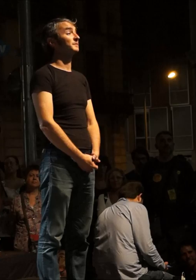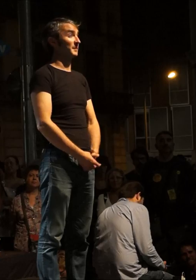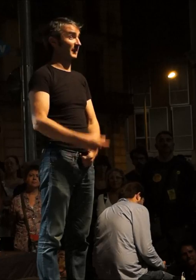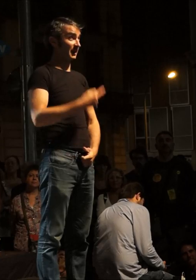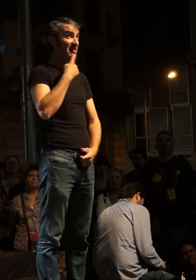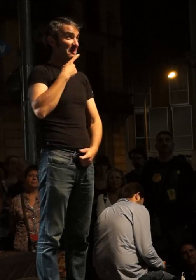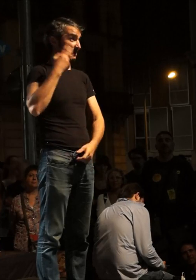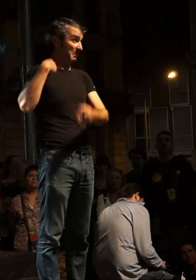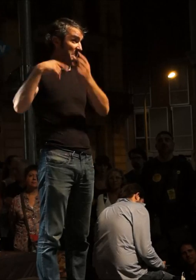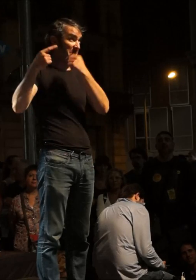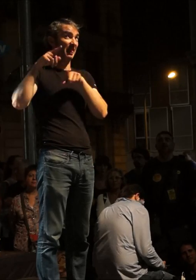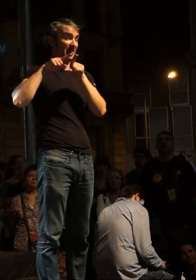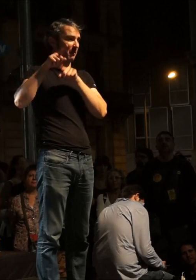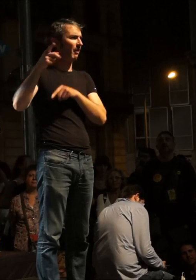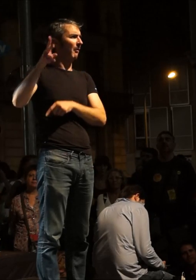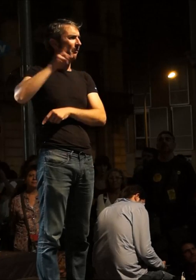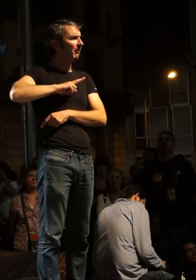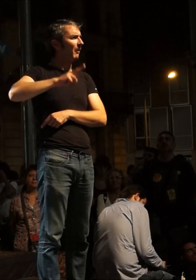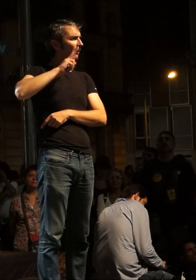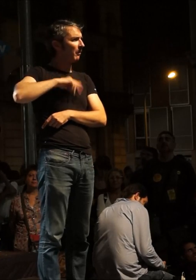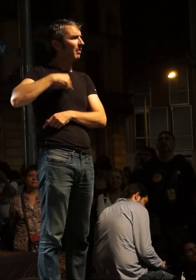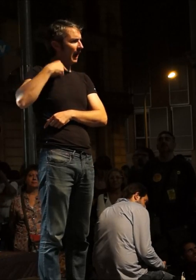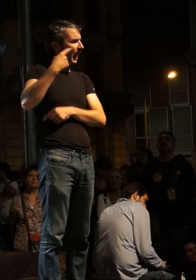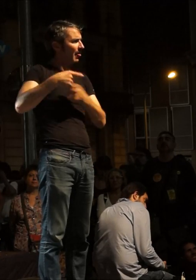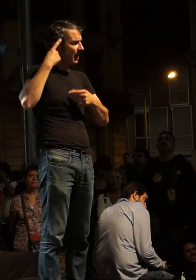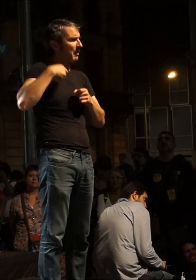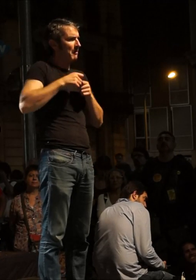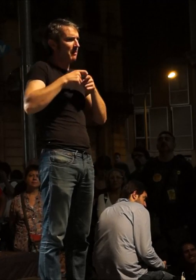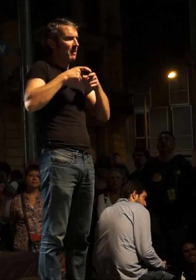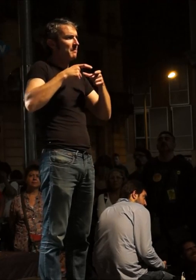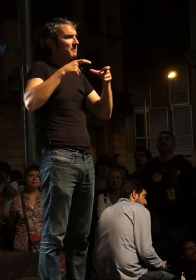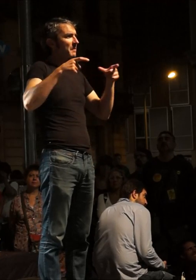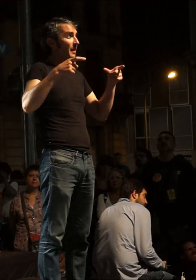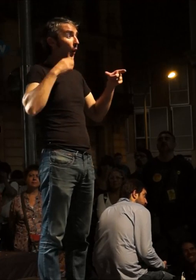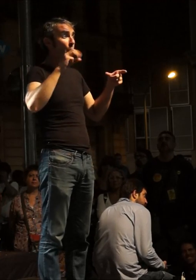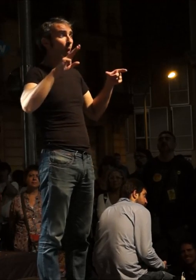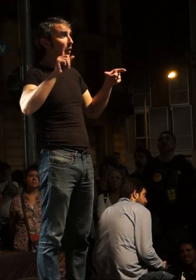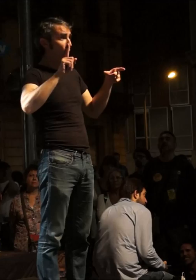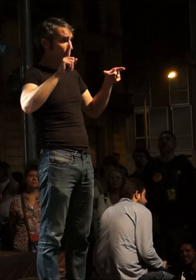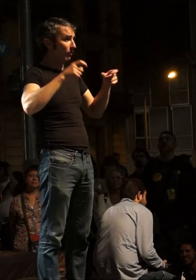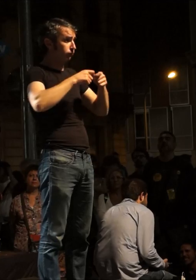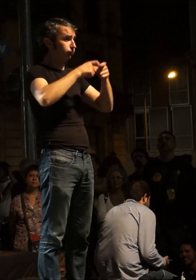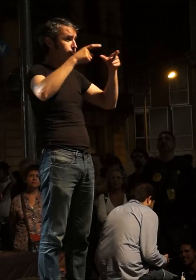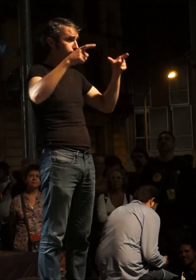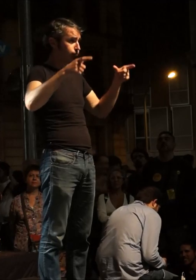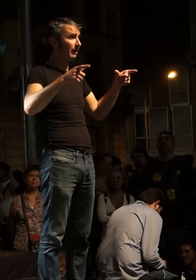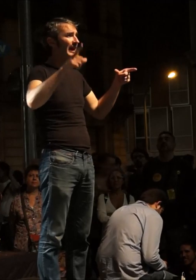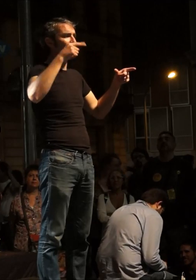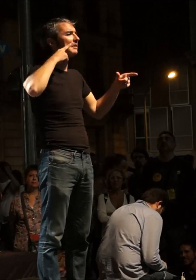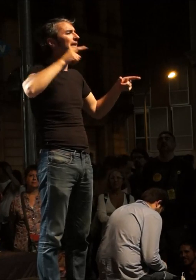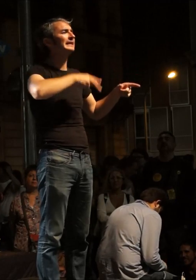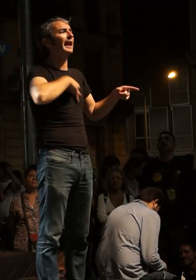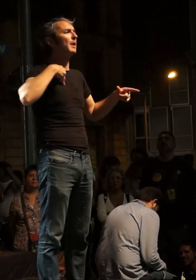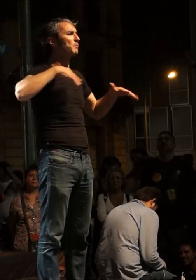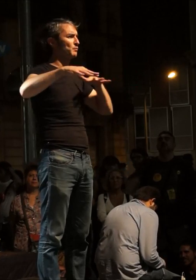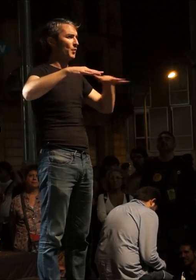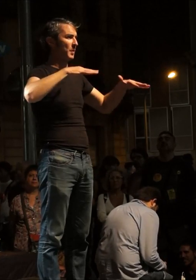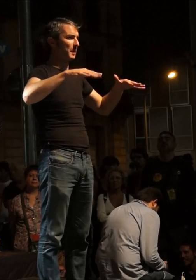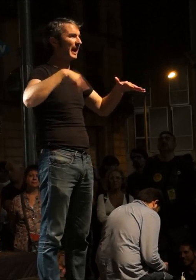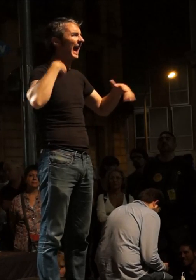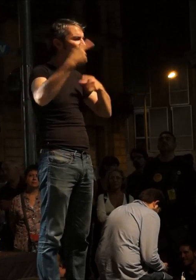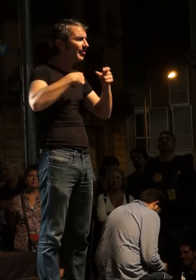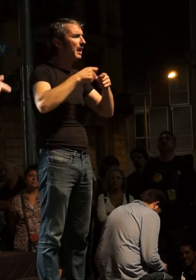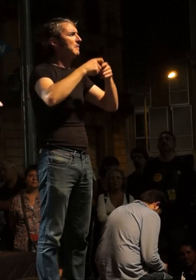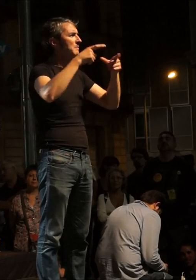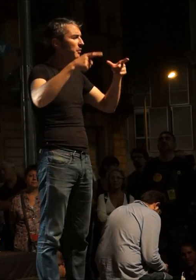vegada ens ho diuen més perquè cada vegada estem creixent més no només la CUP cada vegada està creixent més el moviment cada vegada hi ha